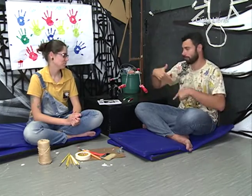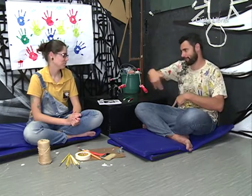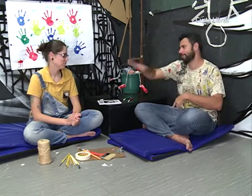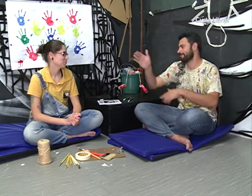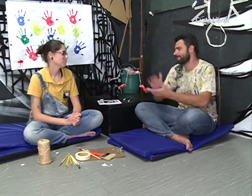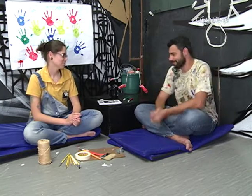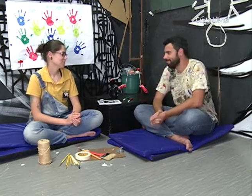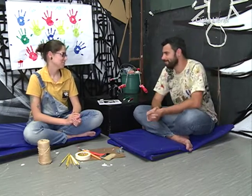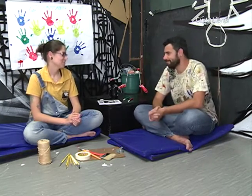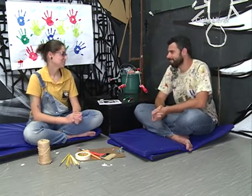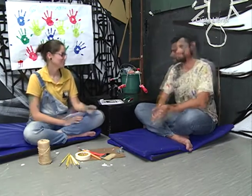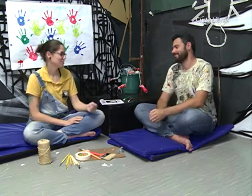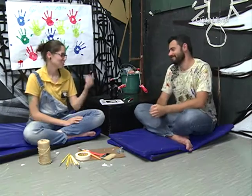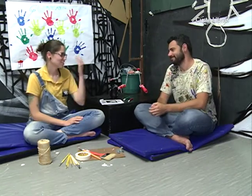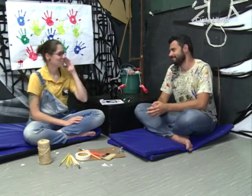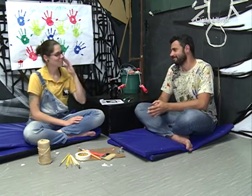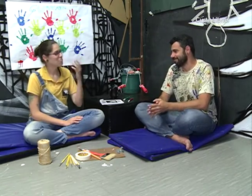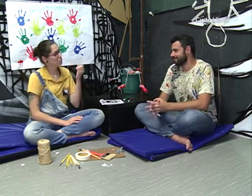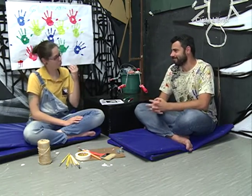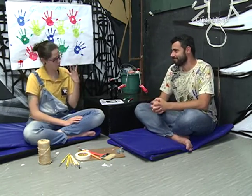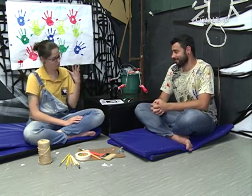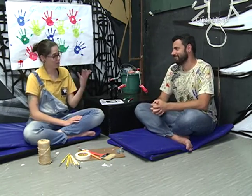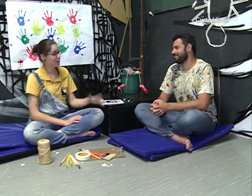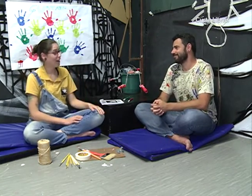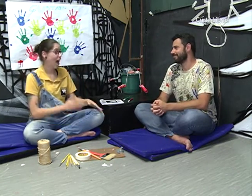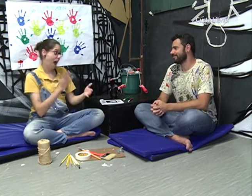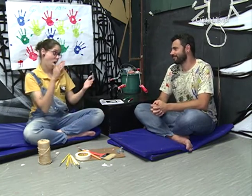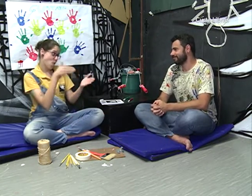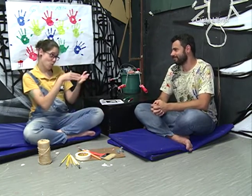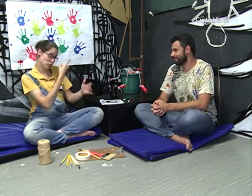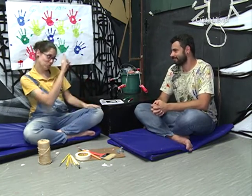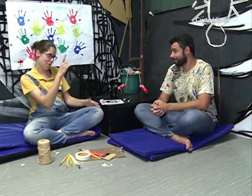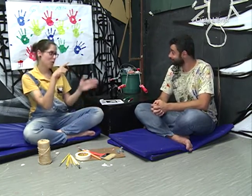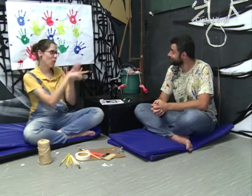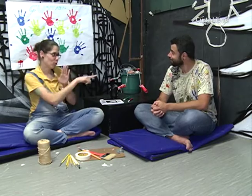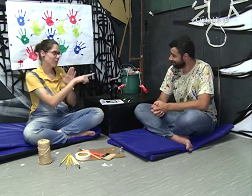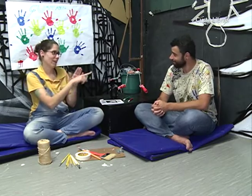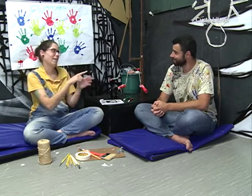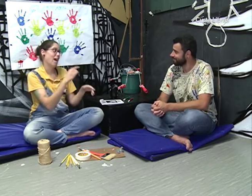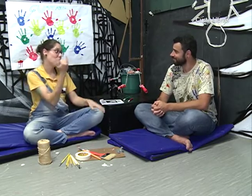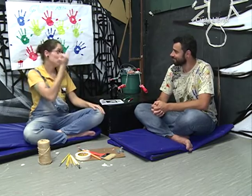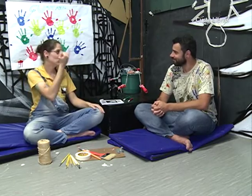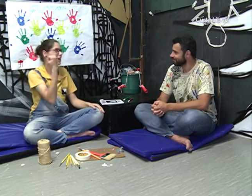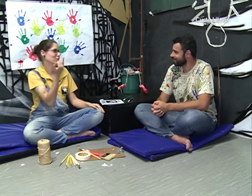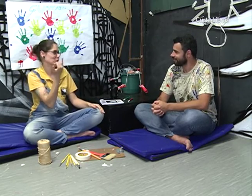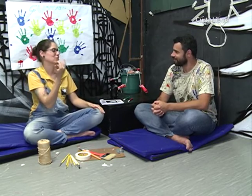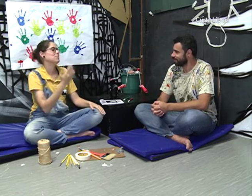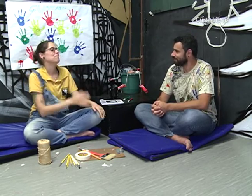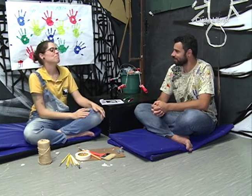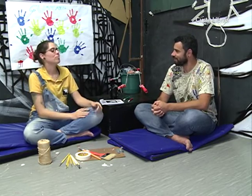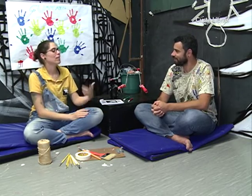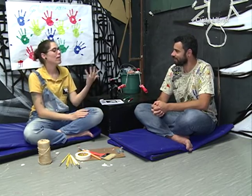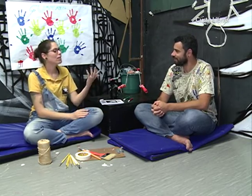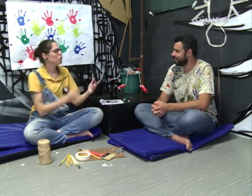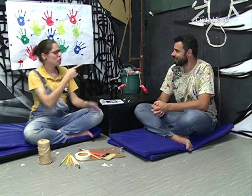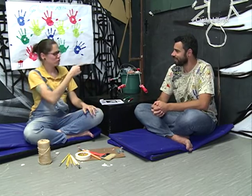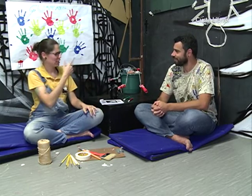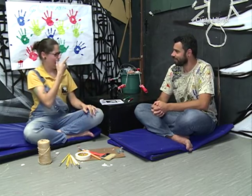Que bom. Agora, a última pergunta que eu vou fazer. É bem importante. Você acha que no teatro, a